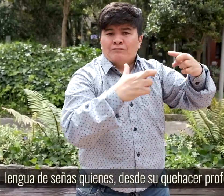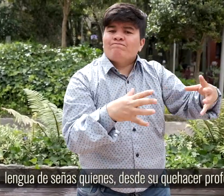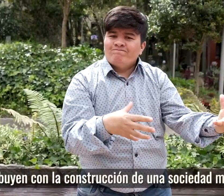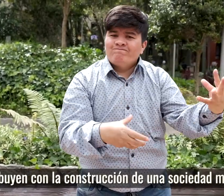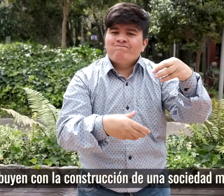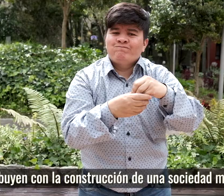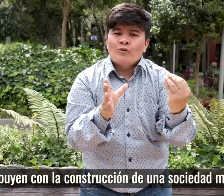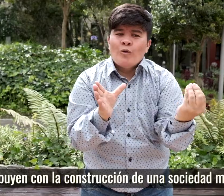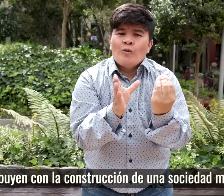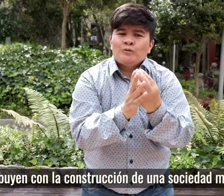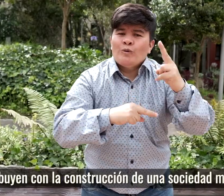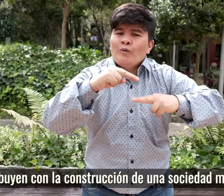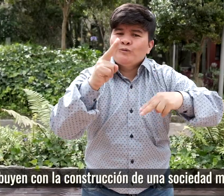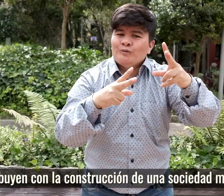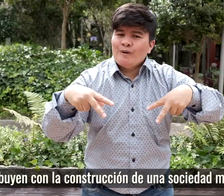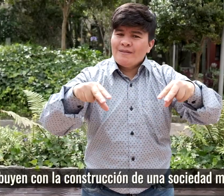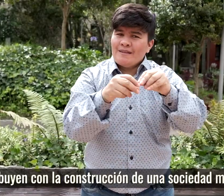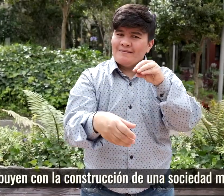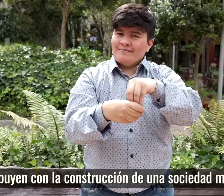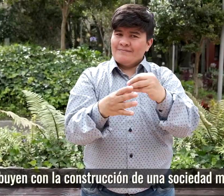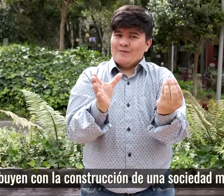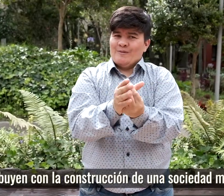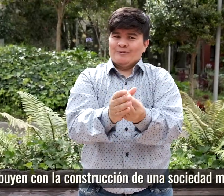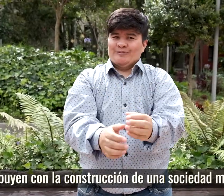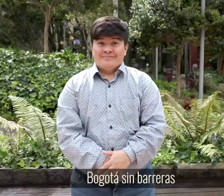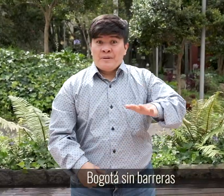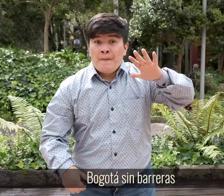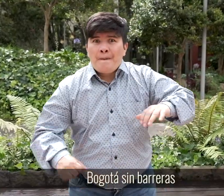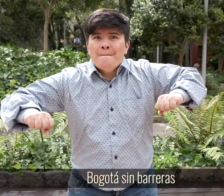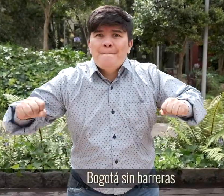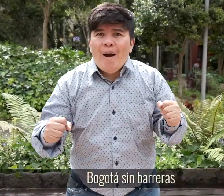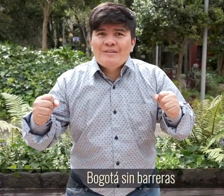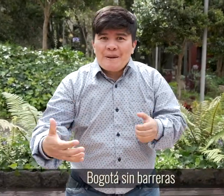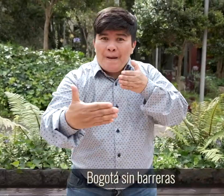contribuyen con la construcción de una sociedad más incluyente. Bogotá, sin barreras.